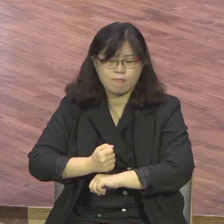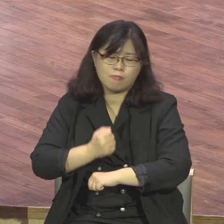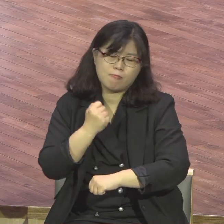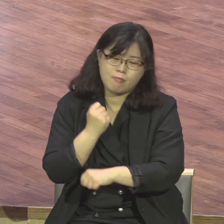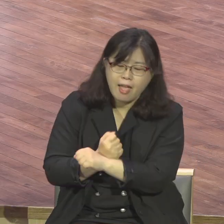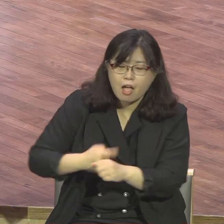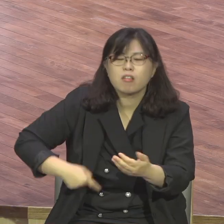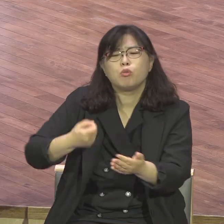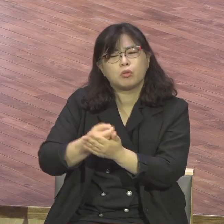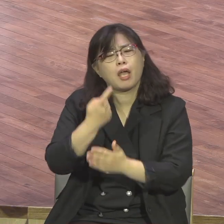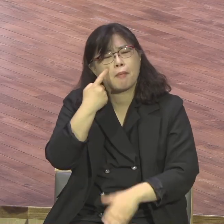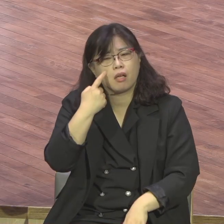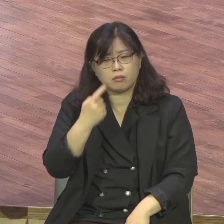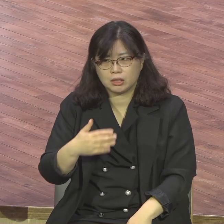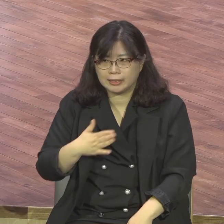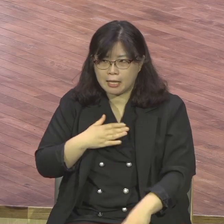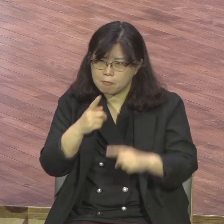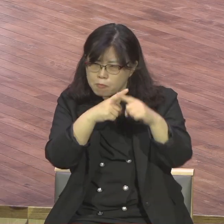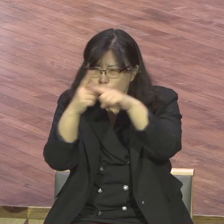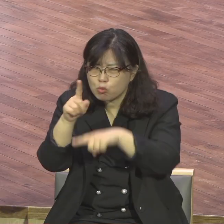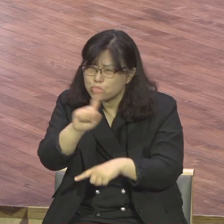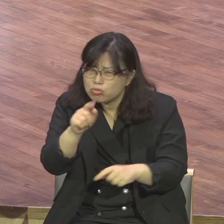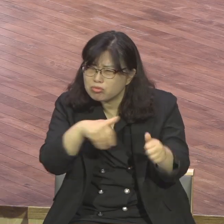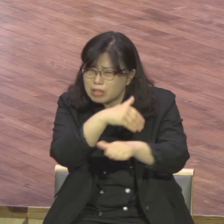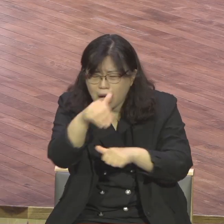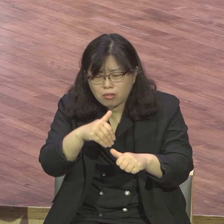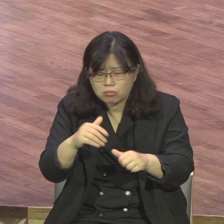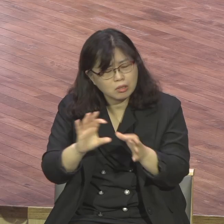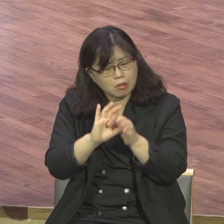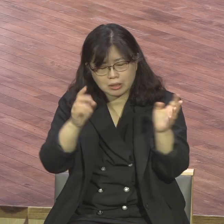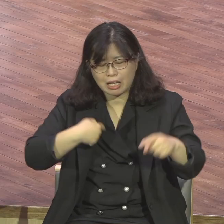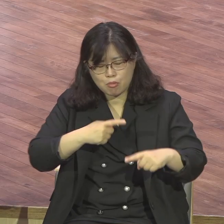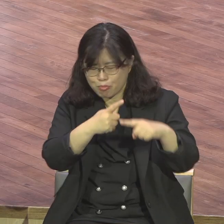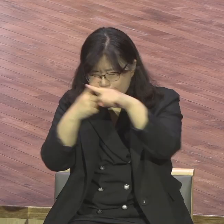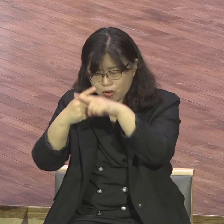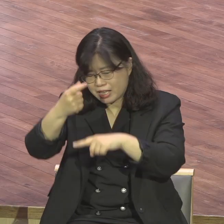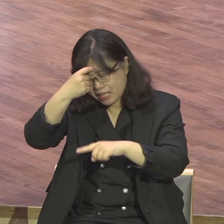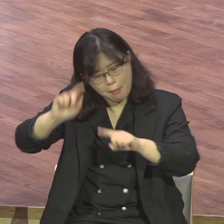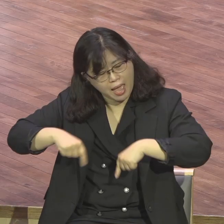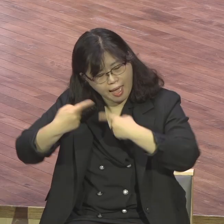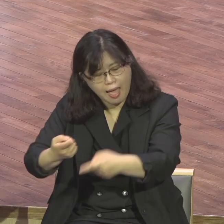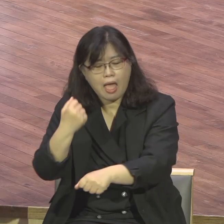빨리 아직도 못나는 분들 비대면 체질을 갱신해야 돼요